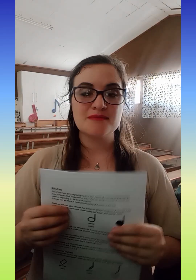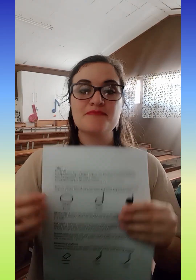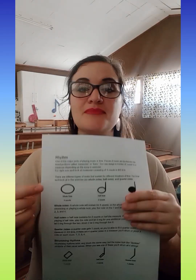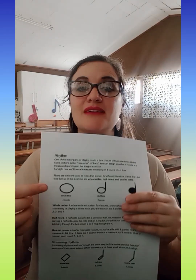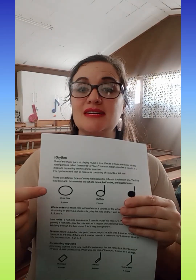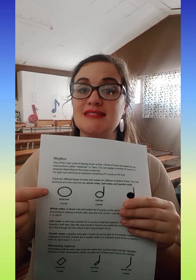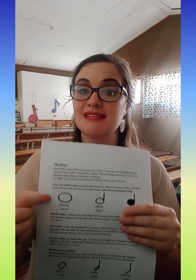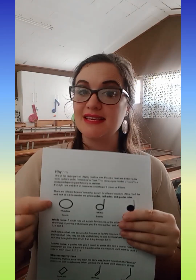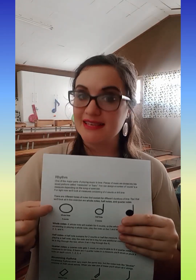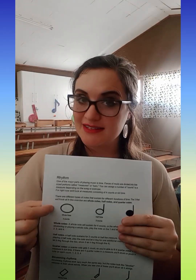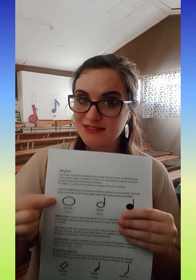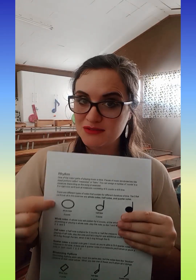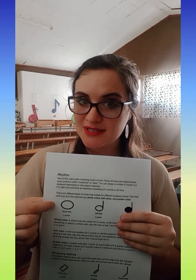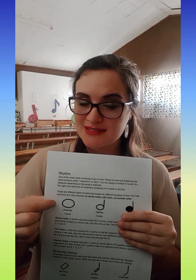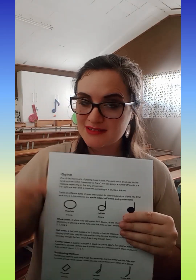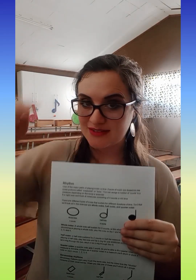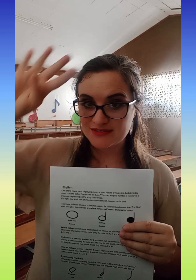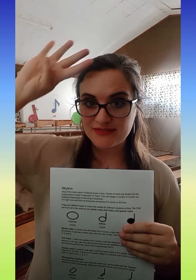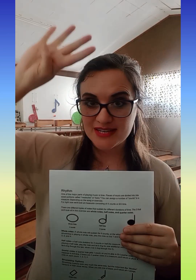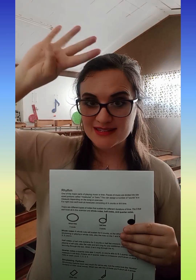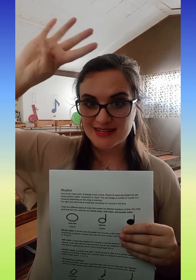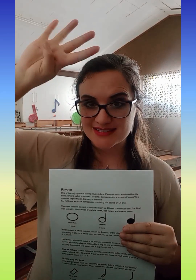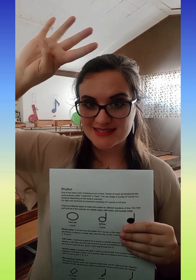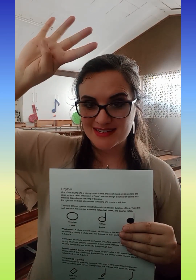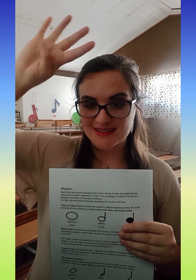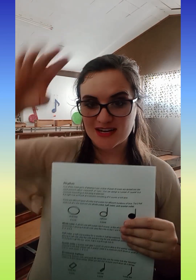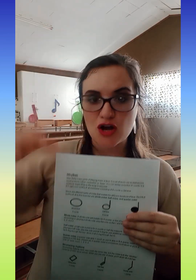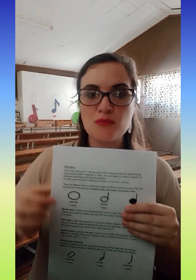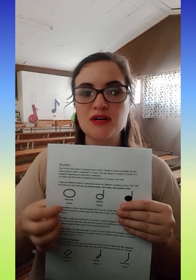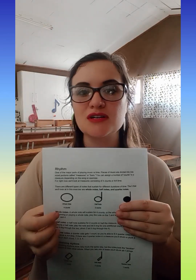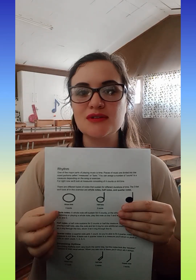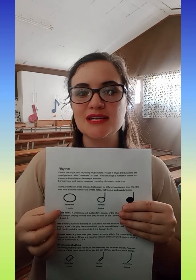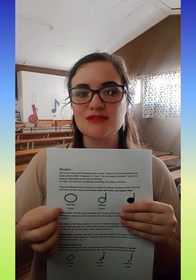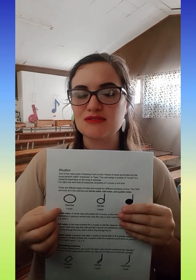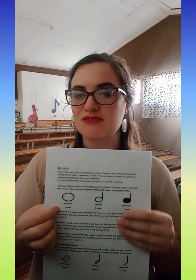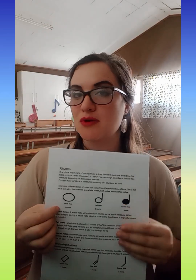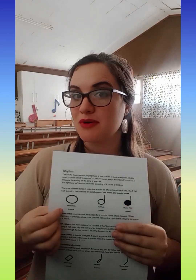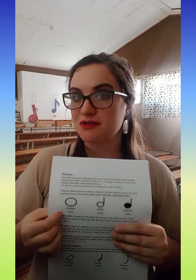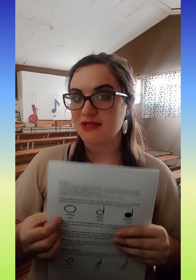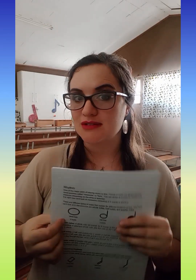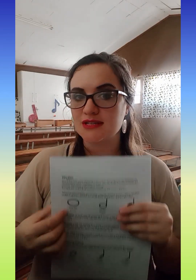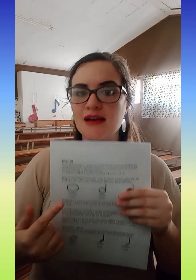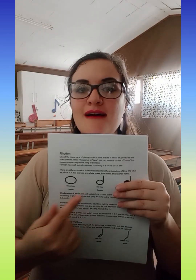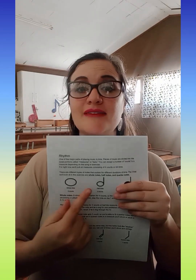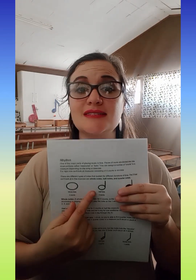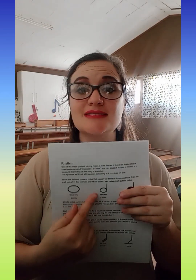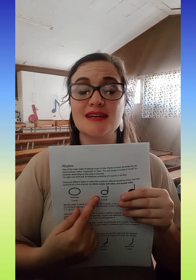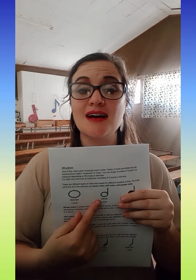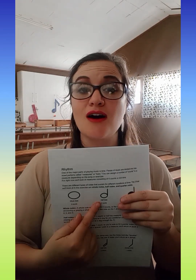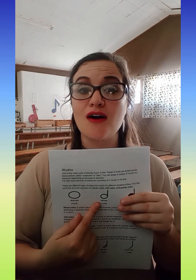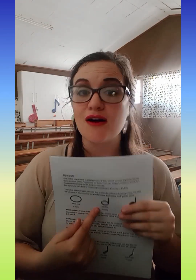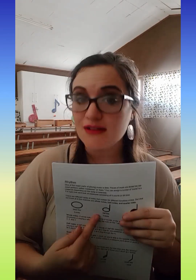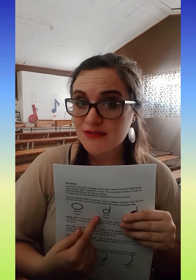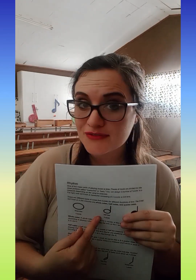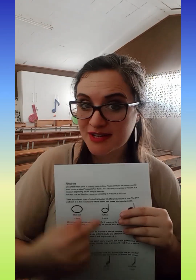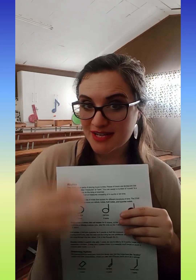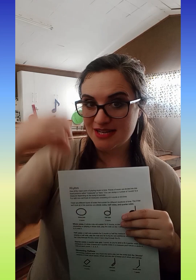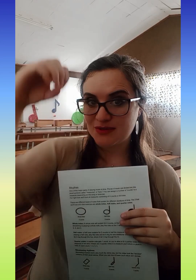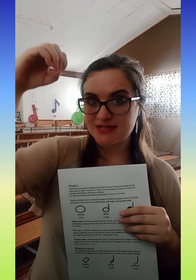Wat is een heel noot? Wat is vier tallings taal? Oma groeke noot of opa groeke noot? Wat is een half noot? En